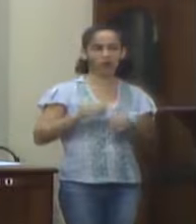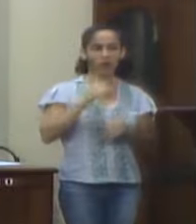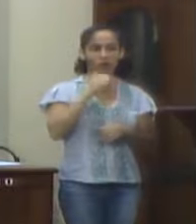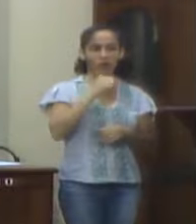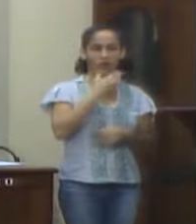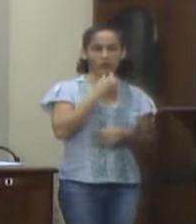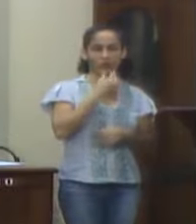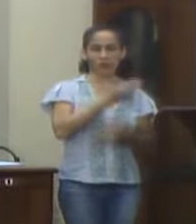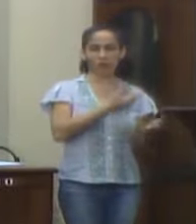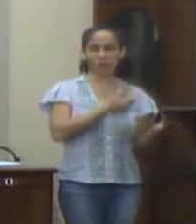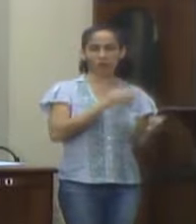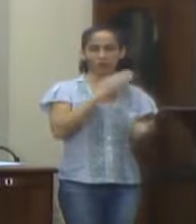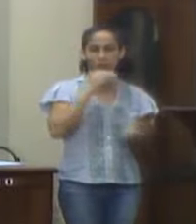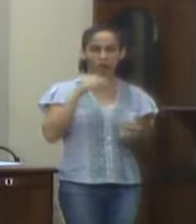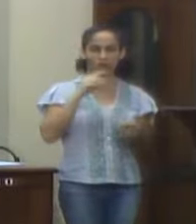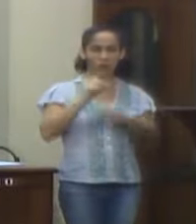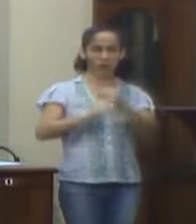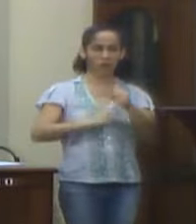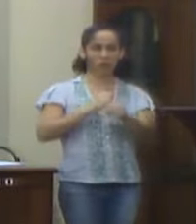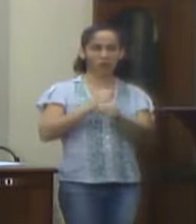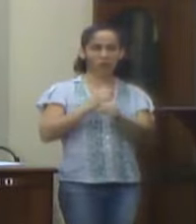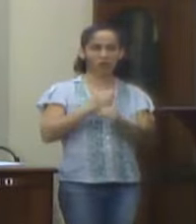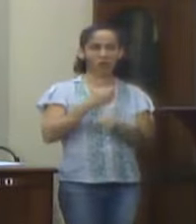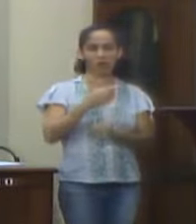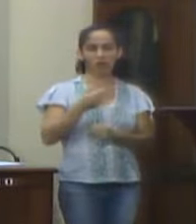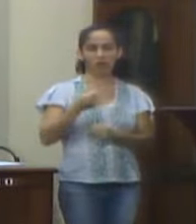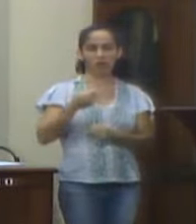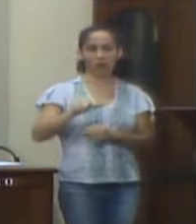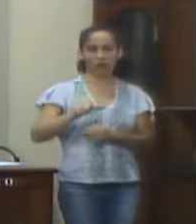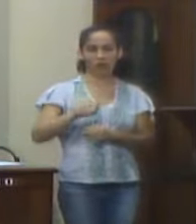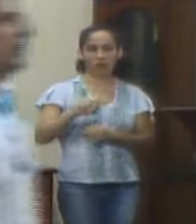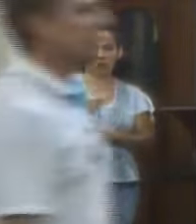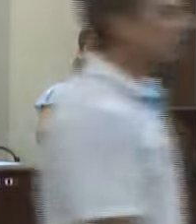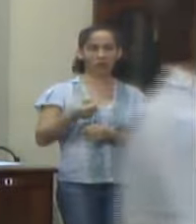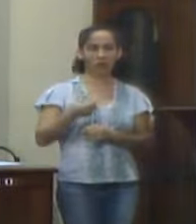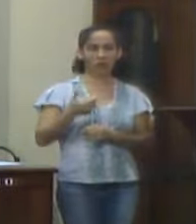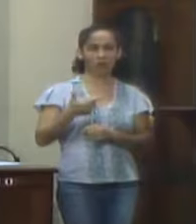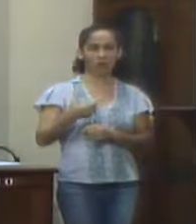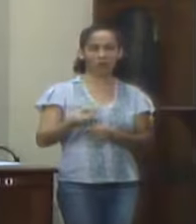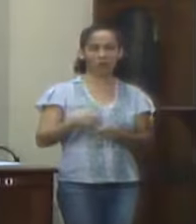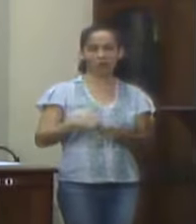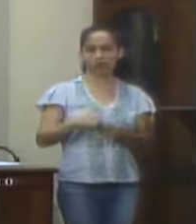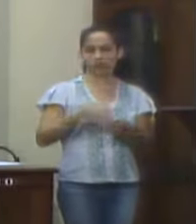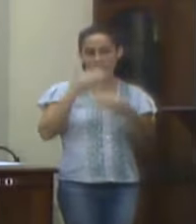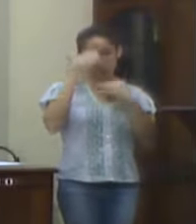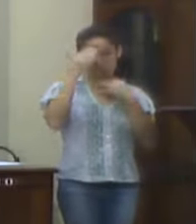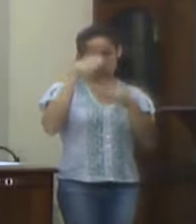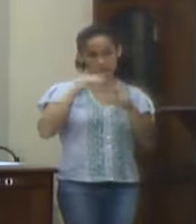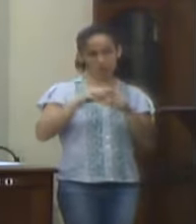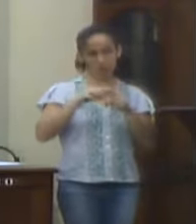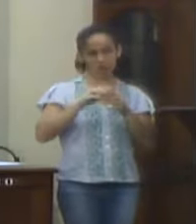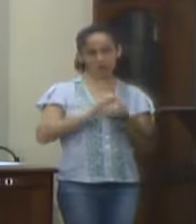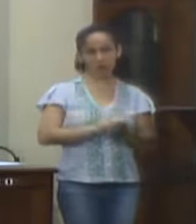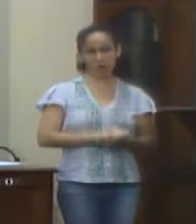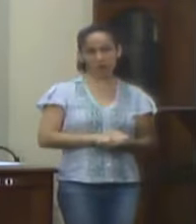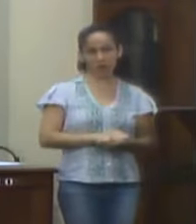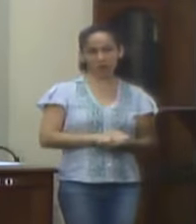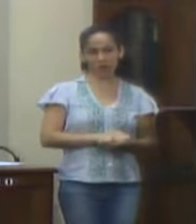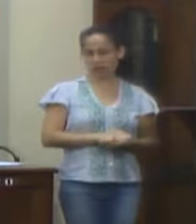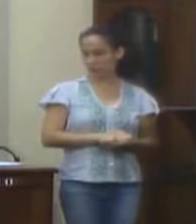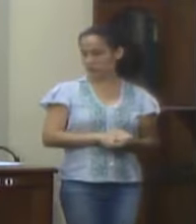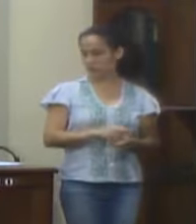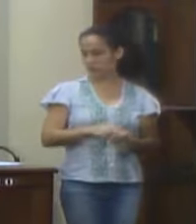Janeiro, para o BN 2019-2020. Aproveita a oportunidade para externar protestos de estima e